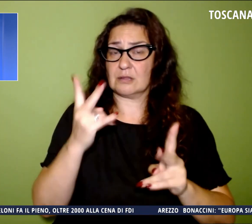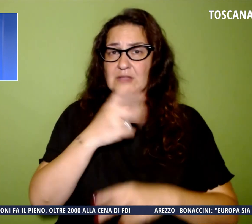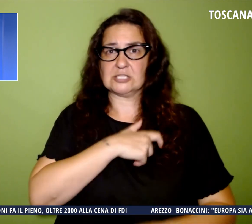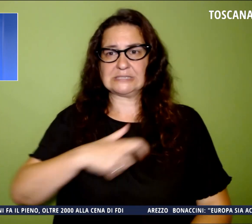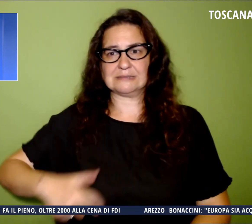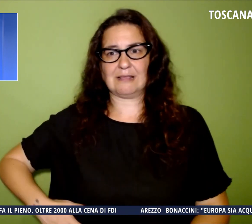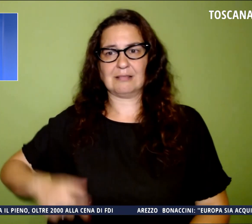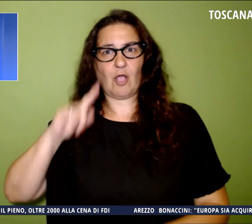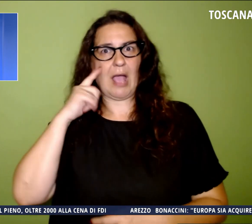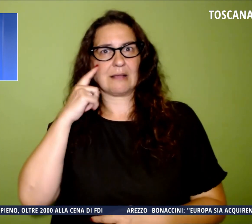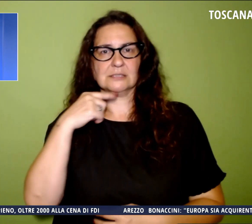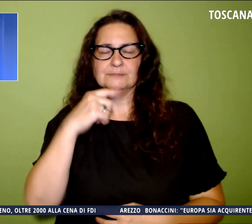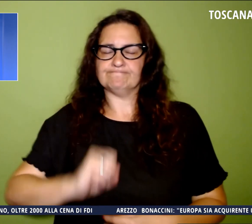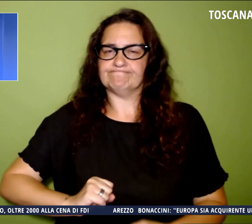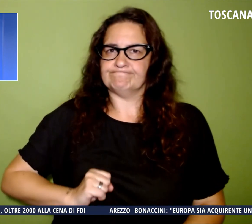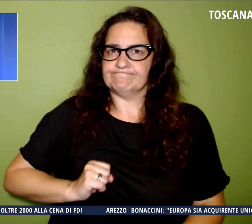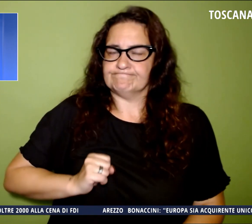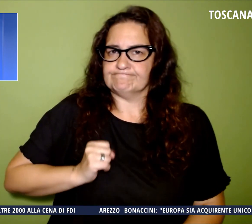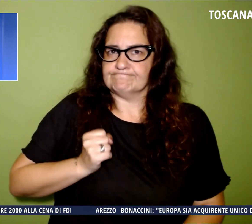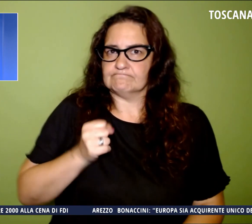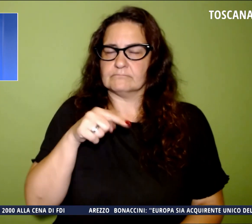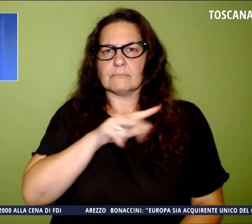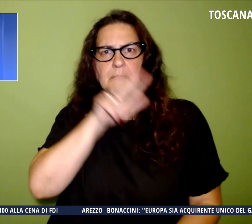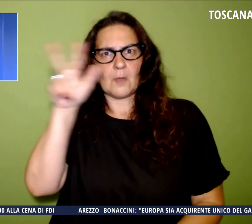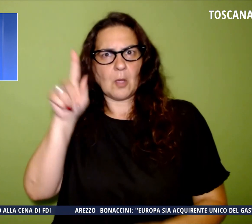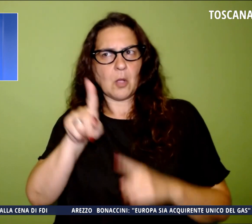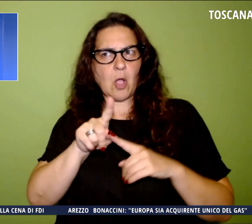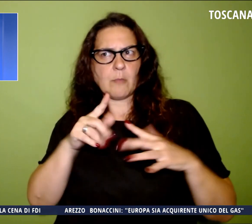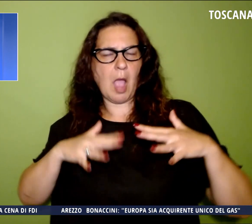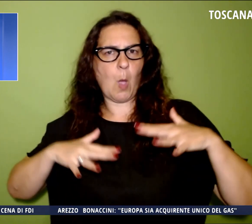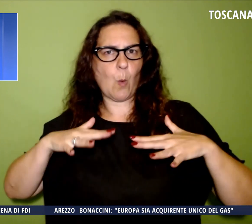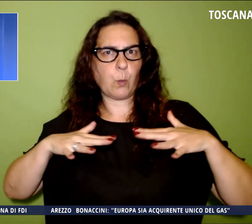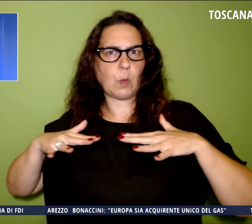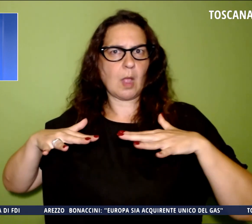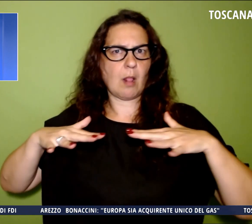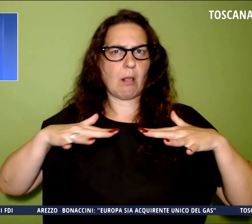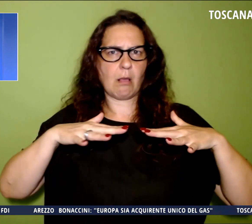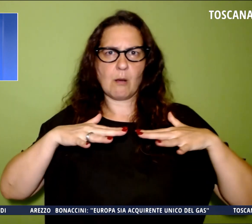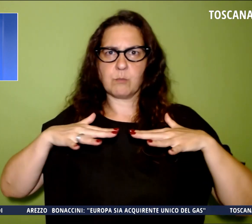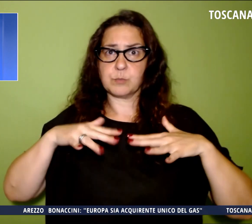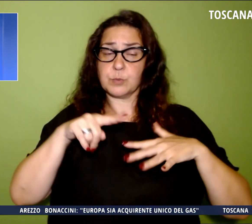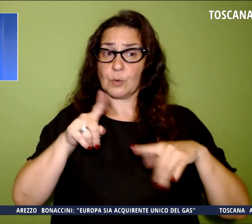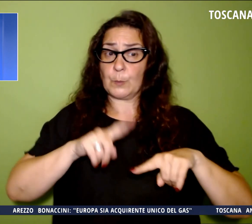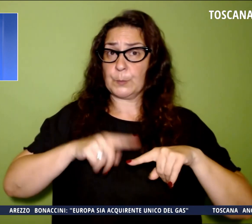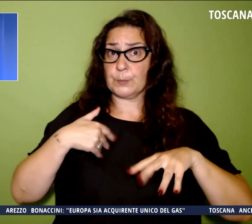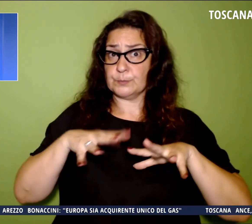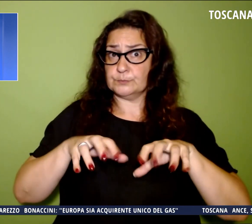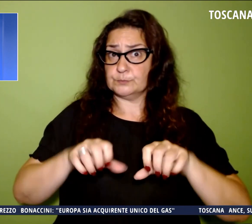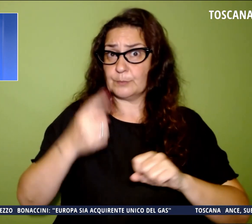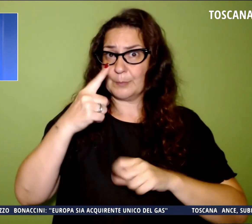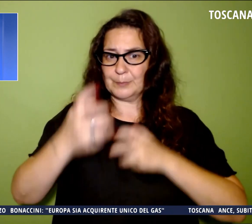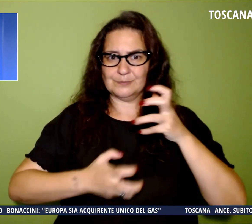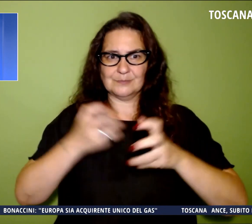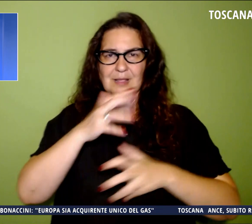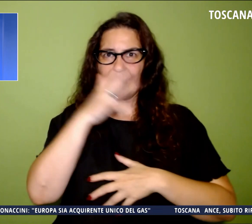una delle regnanti più equilibrate di tutti i tempi impegnate anche nella lotta alla crisi climatica e in tematiche